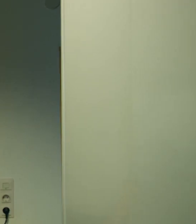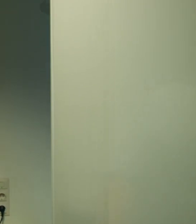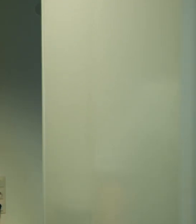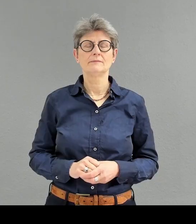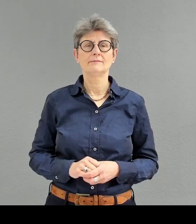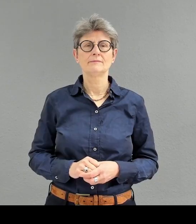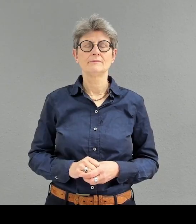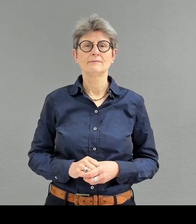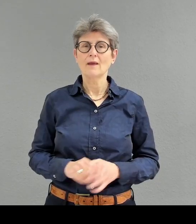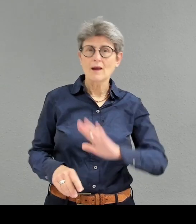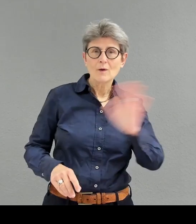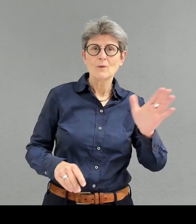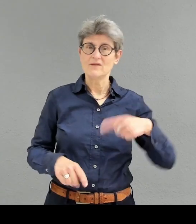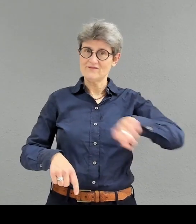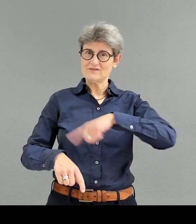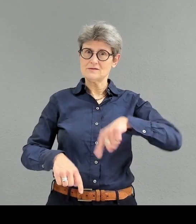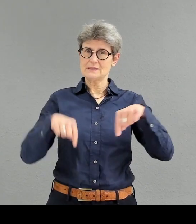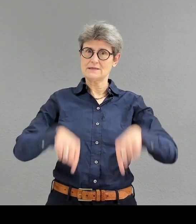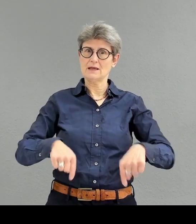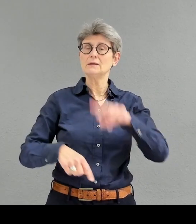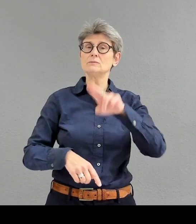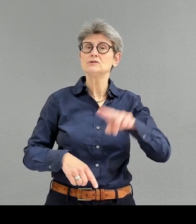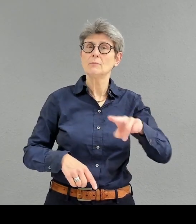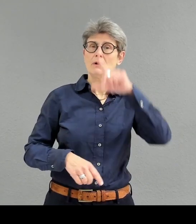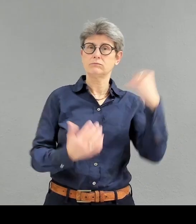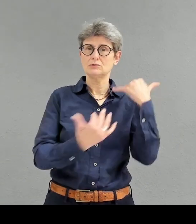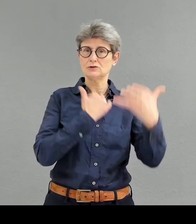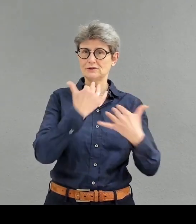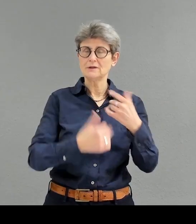Hallo, wir sind hier im Münzkabinett des Museums für Hamburgische Geschichte.